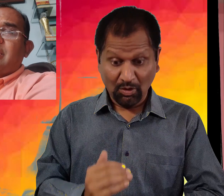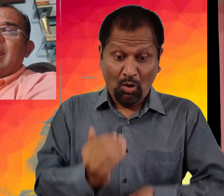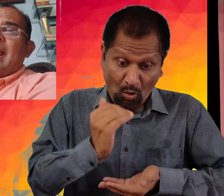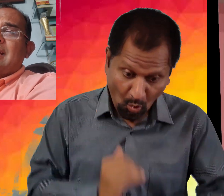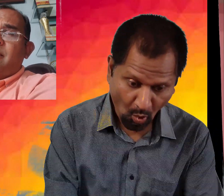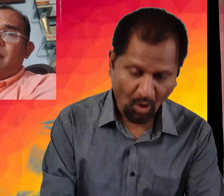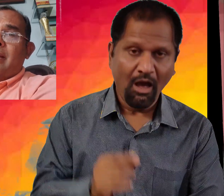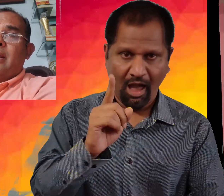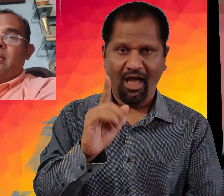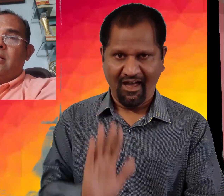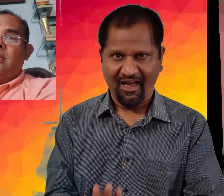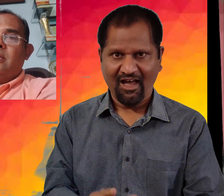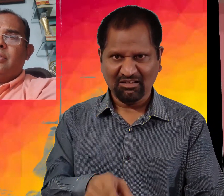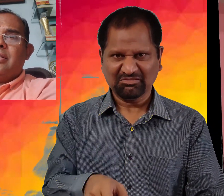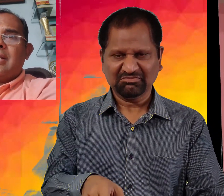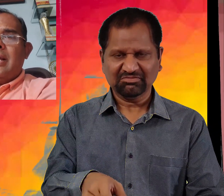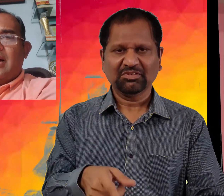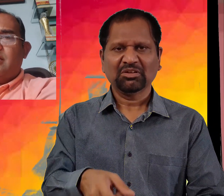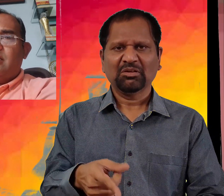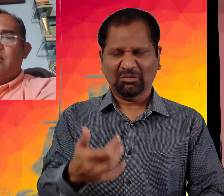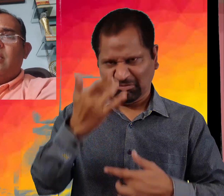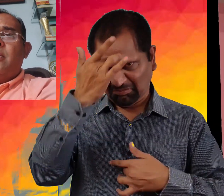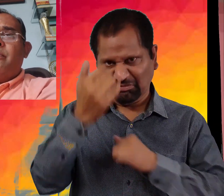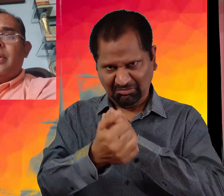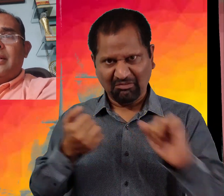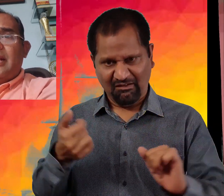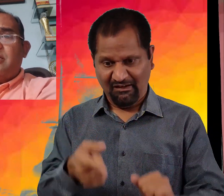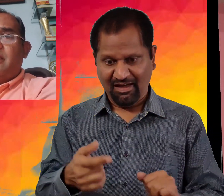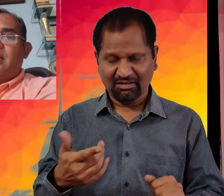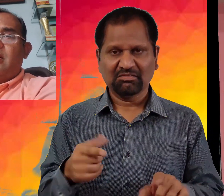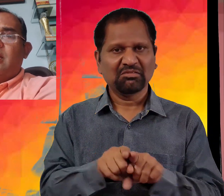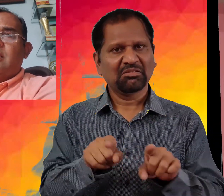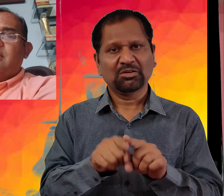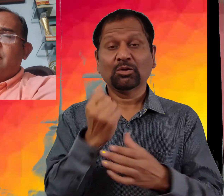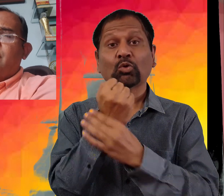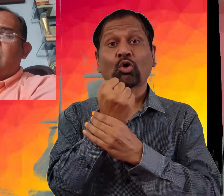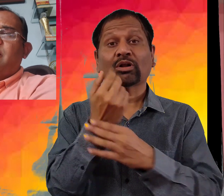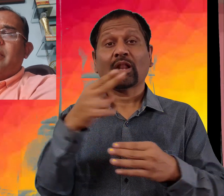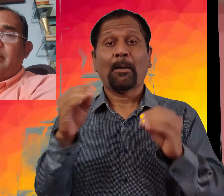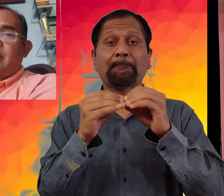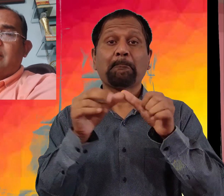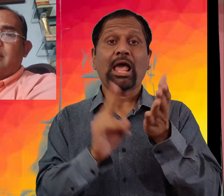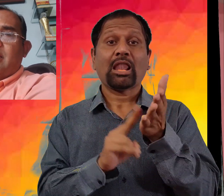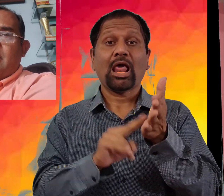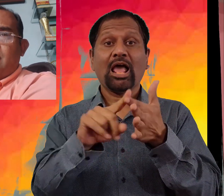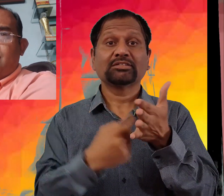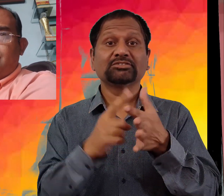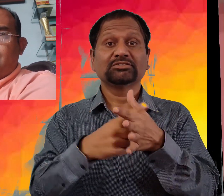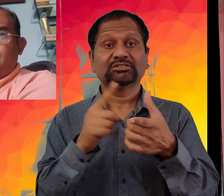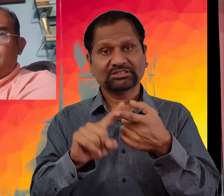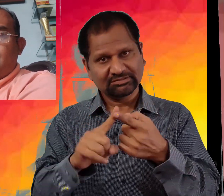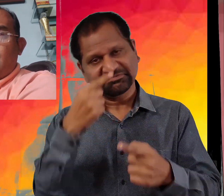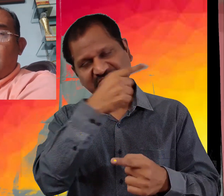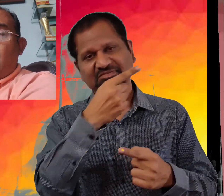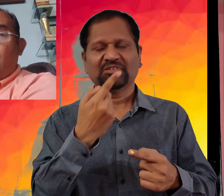جسے ایک ایسی بیماری ہے جس کا علاج پورے دیش میں صرف ڈاکٹر بے انرجی کر سکتے ہیں